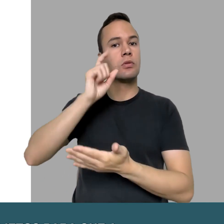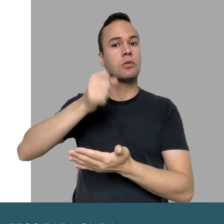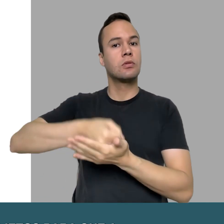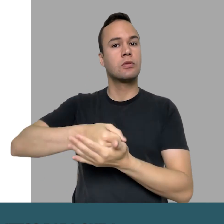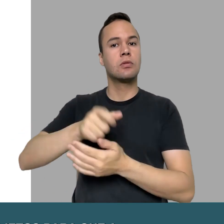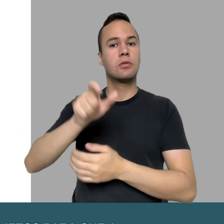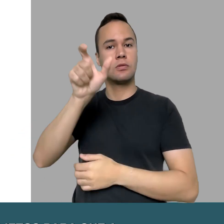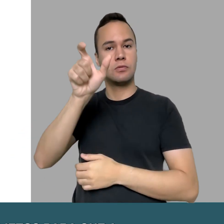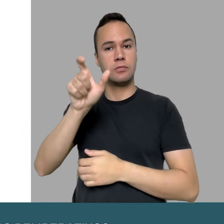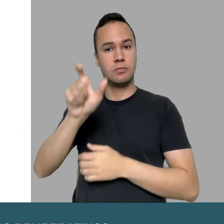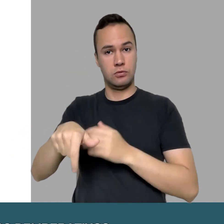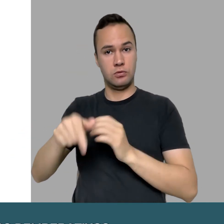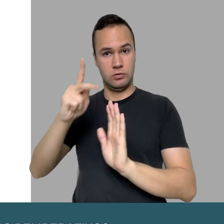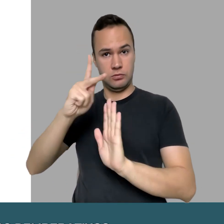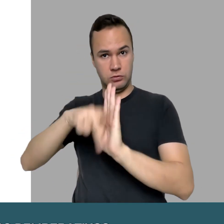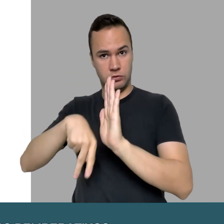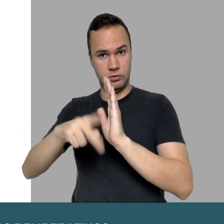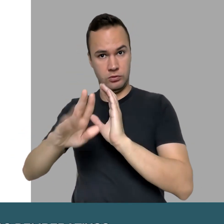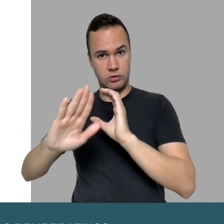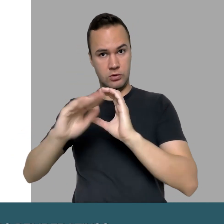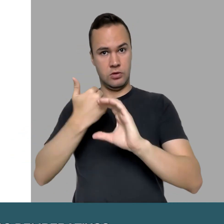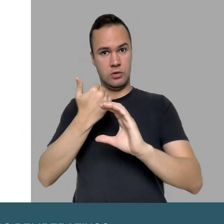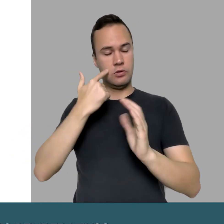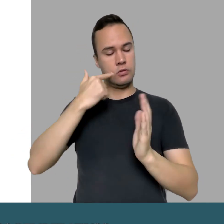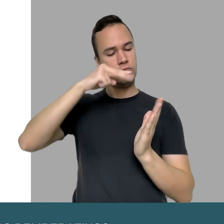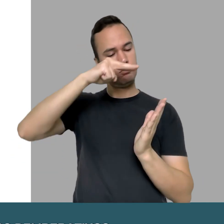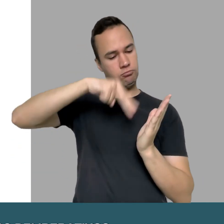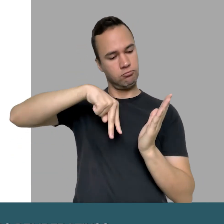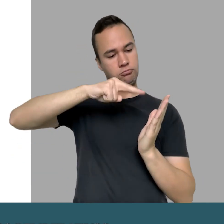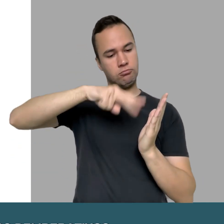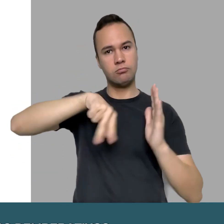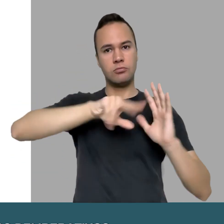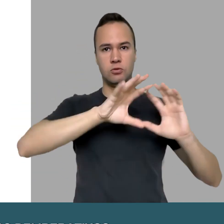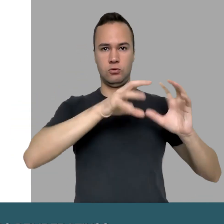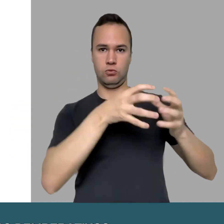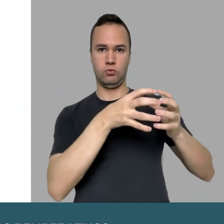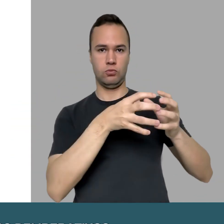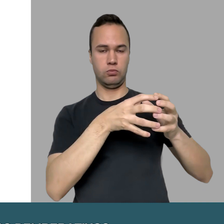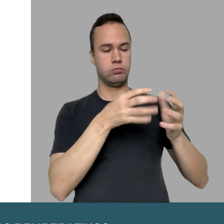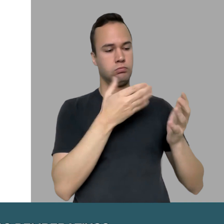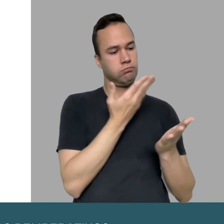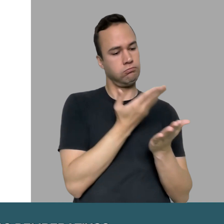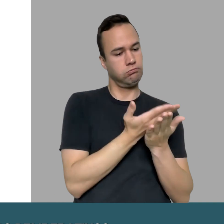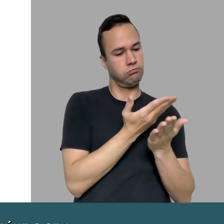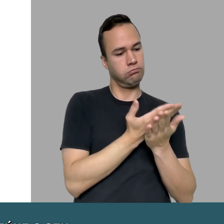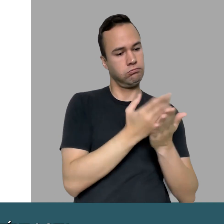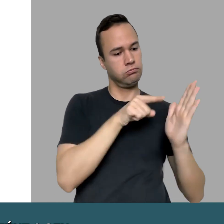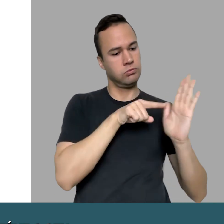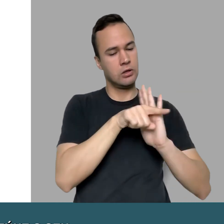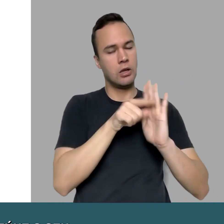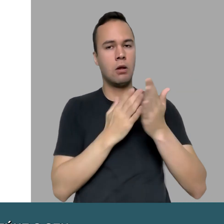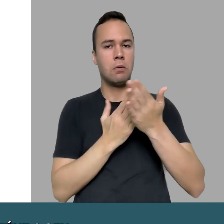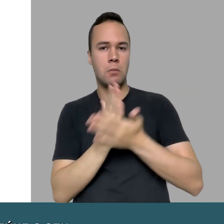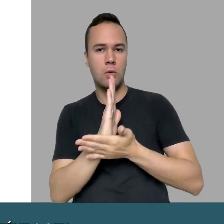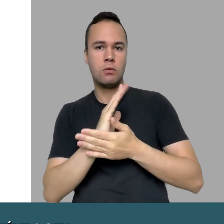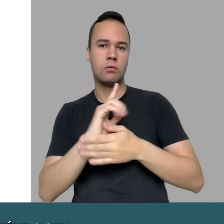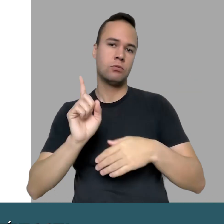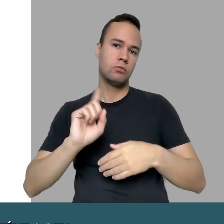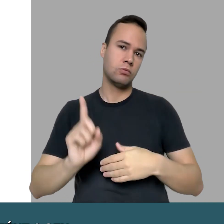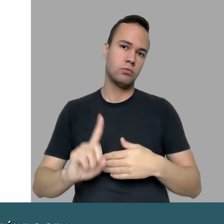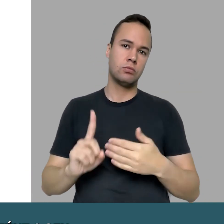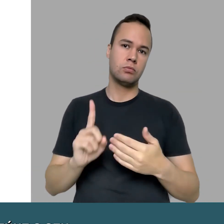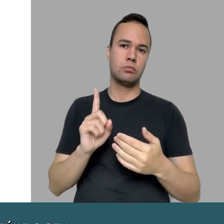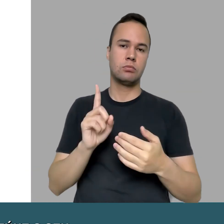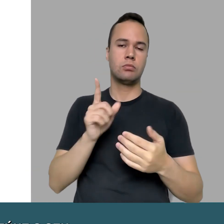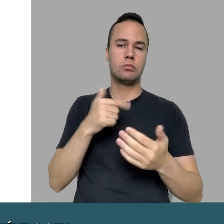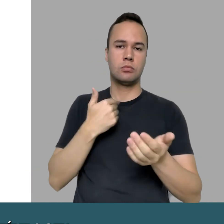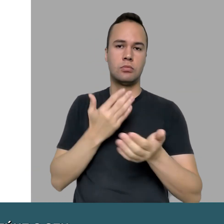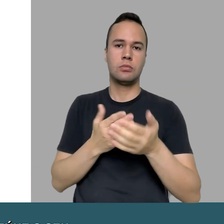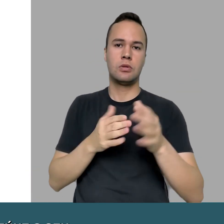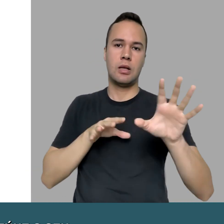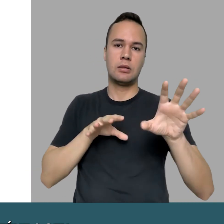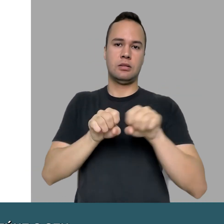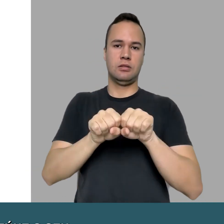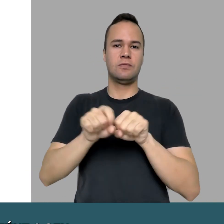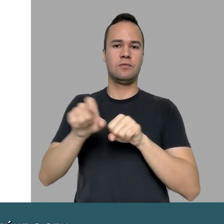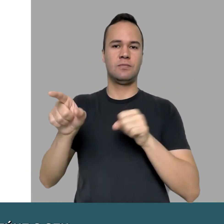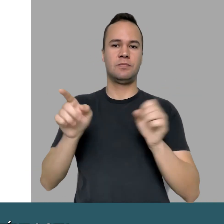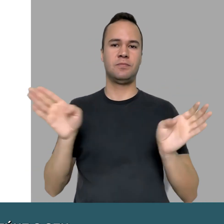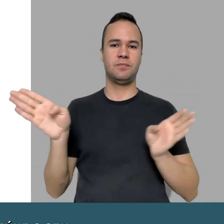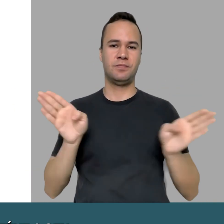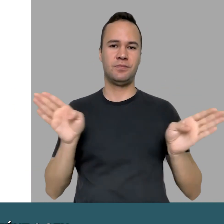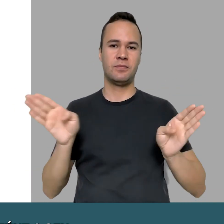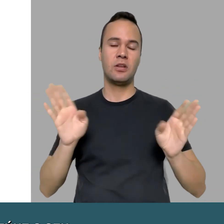acessível ou não, quanto projetos deliberativos, ou seja, a pessoa envia o projeto e a CPA reúne o seu colegiado